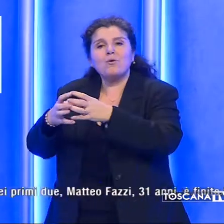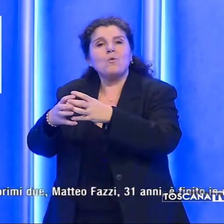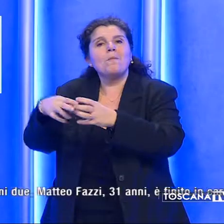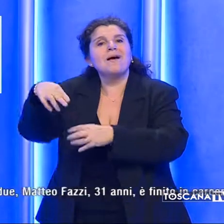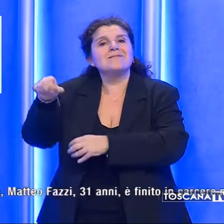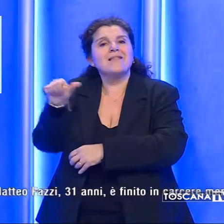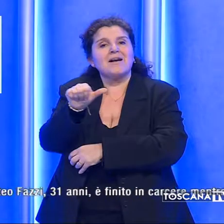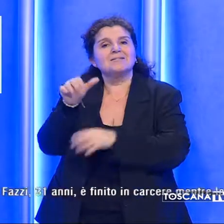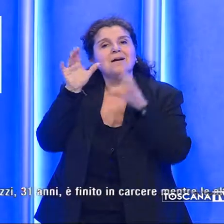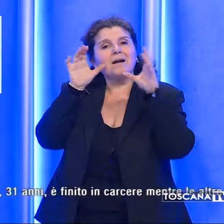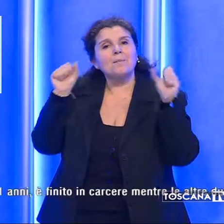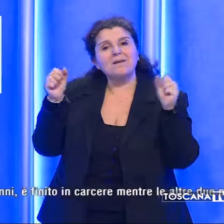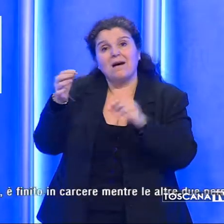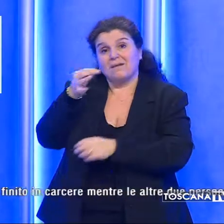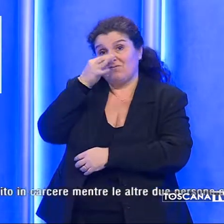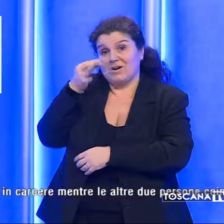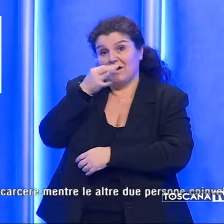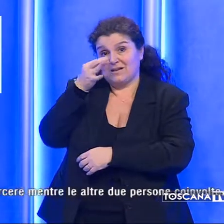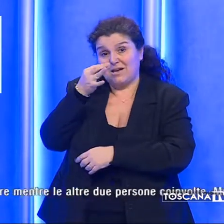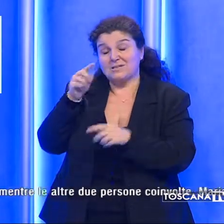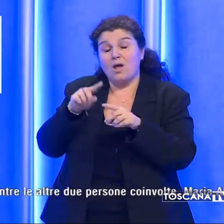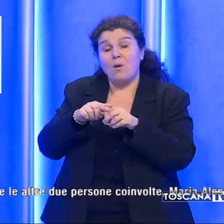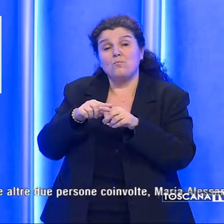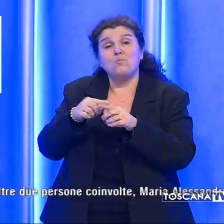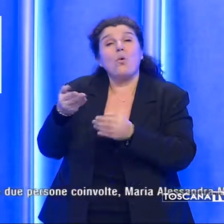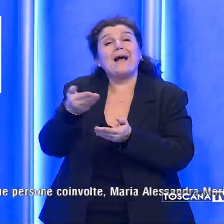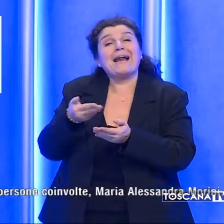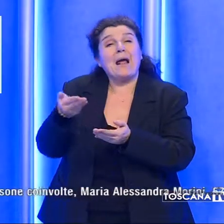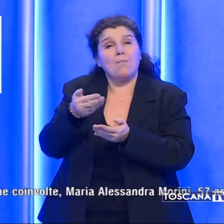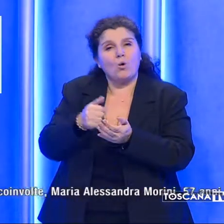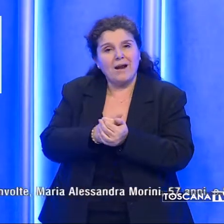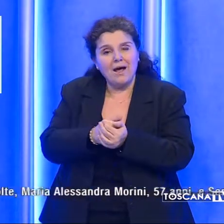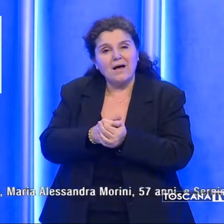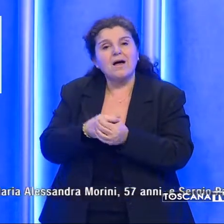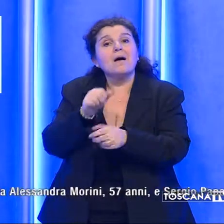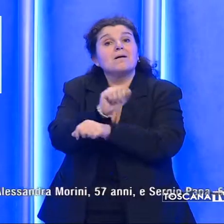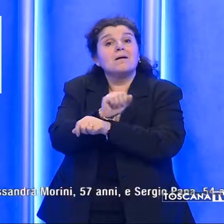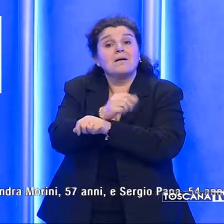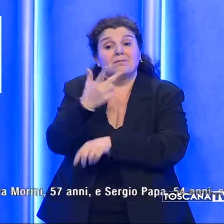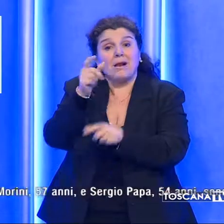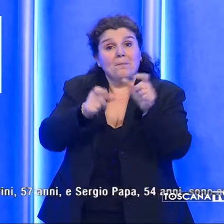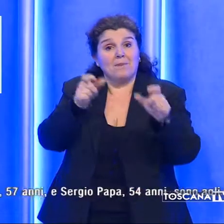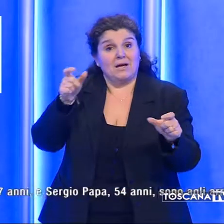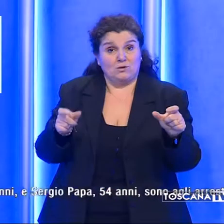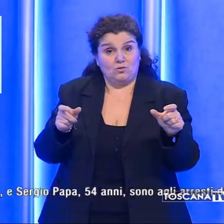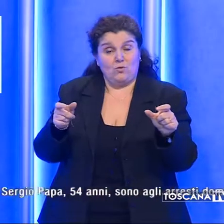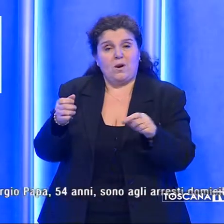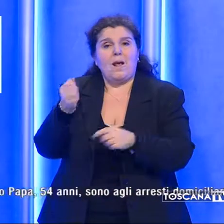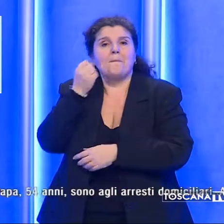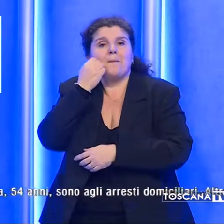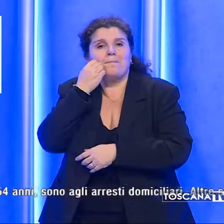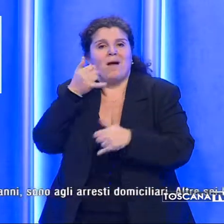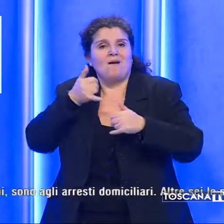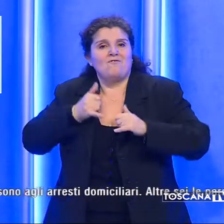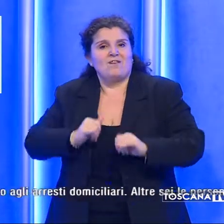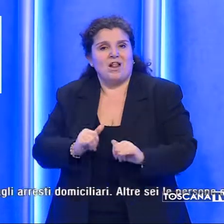dei Carabinieri di Firenze e Cremona. In manette sono finite tre persone, madre e